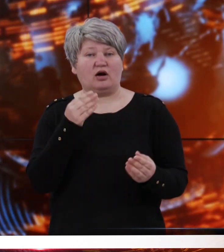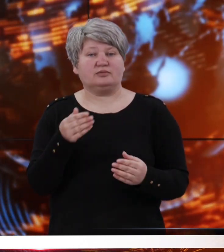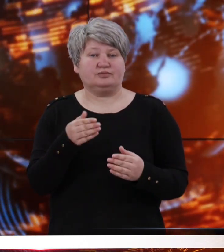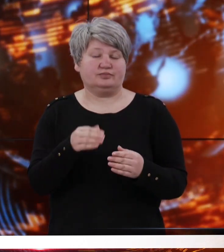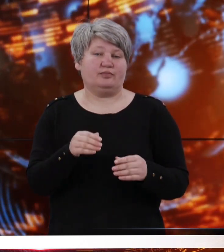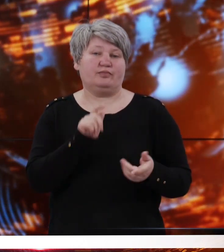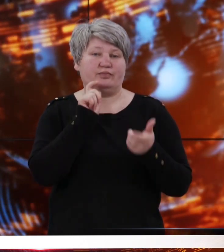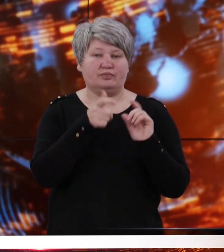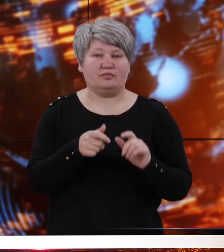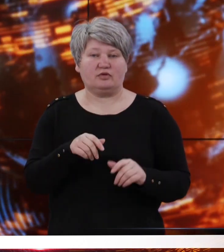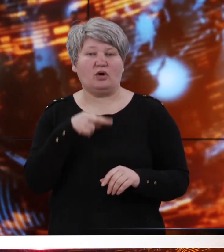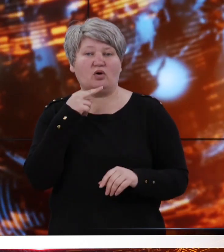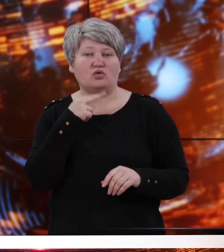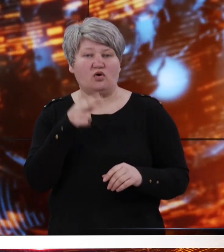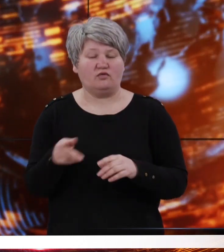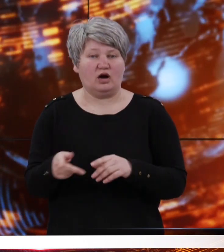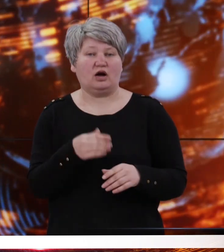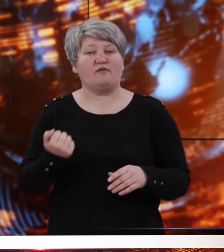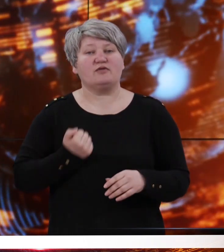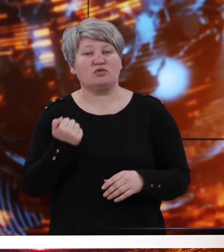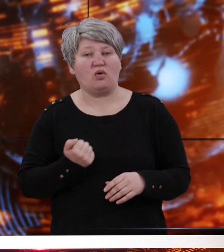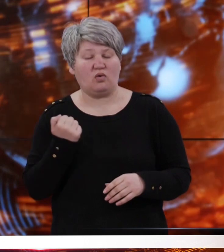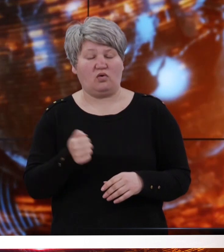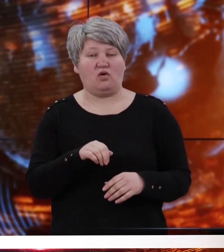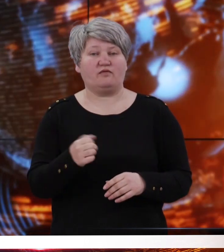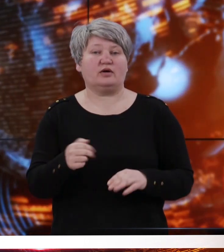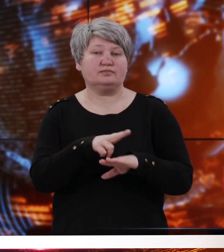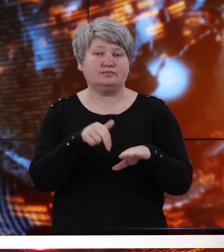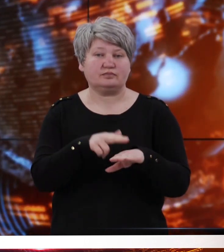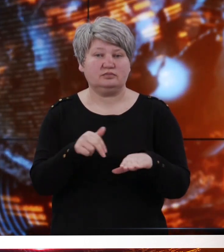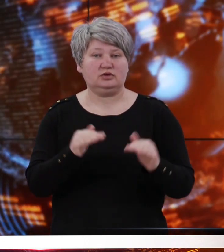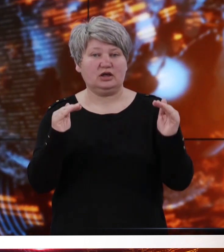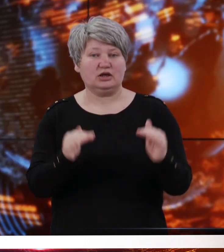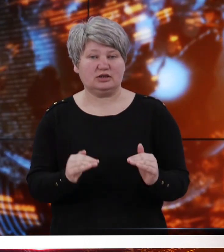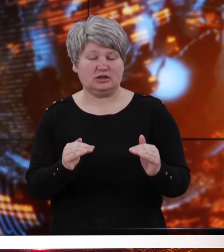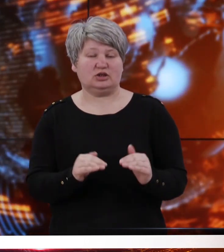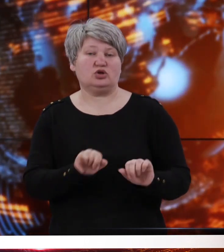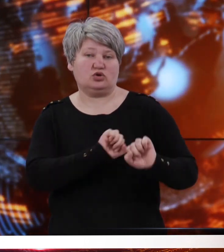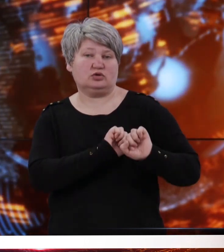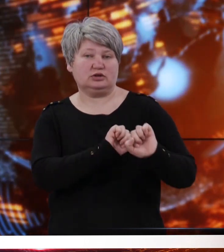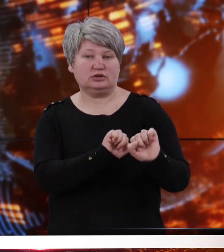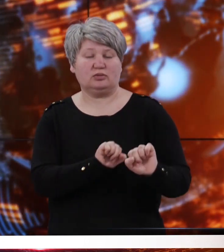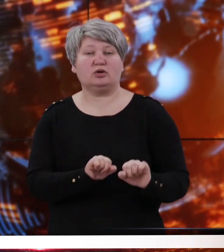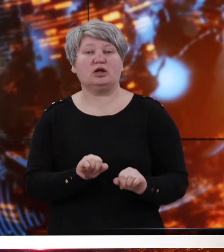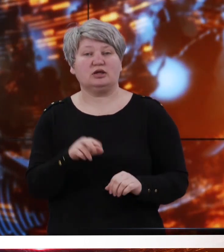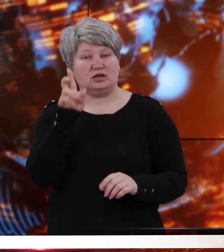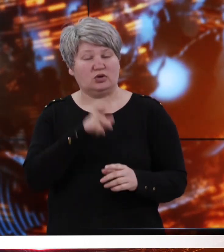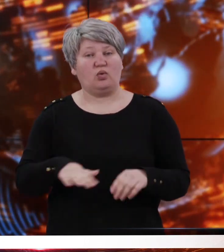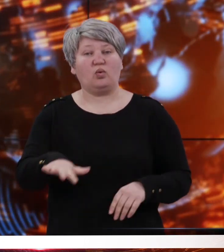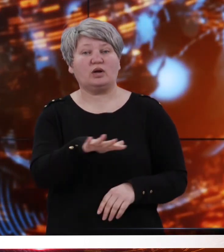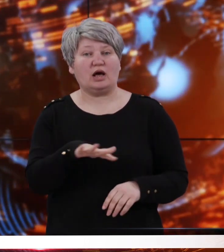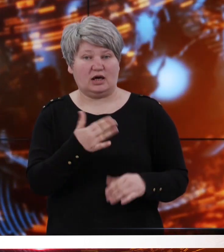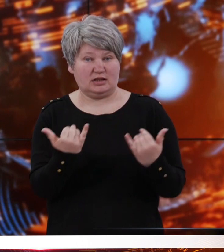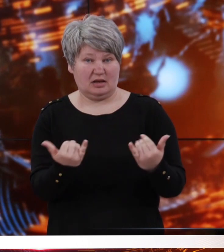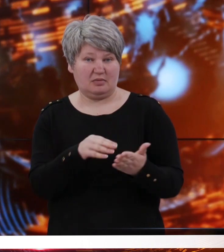виконання бойових завдань рятувальників, військових та правоохоронців, знижують обороноздатність країни. Відтепер такі дії